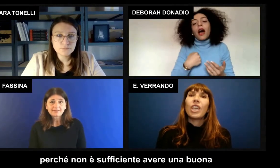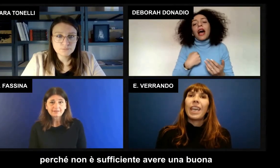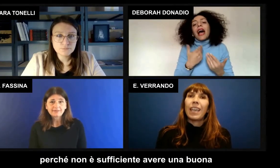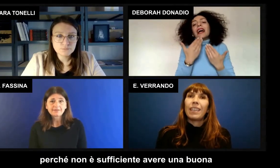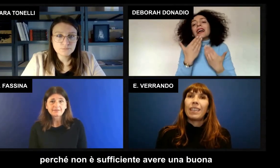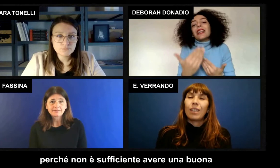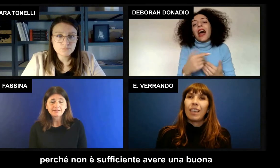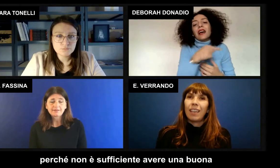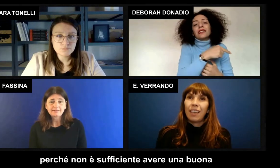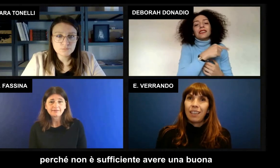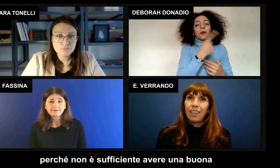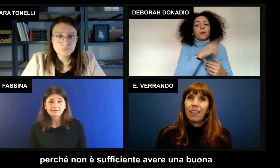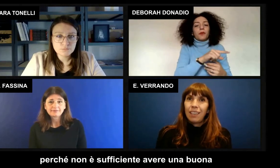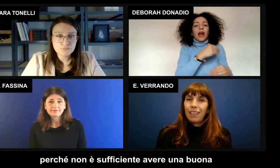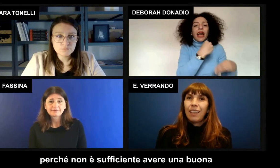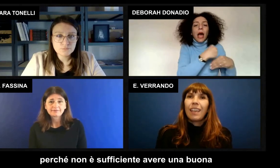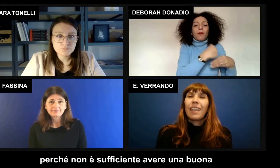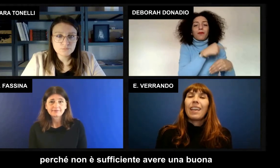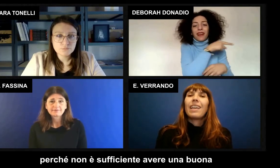sufficiente